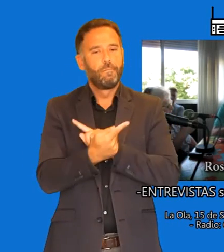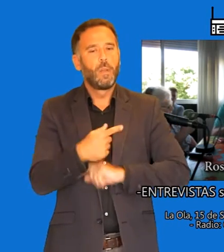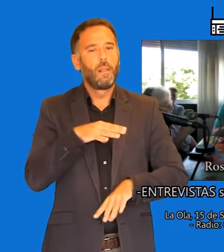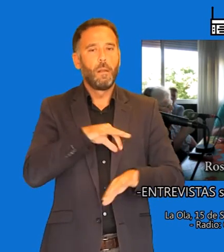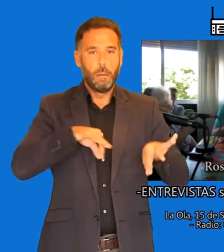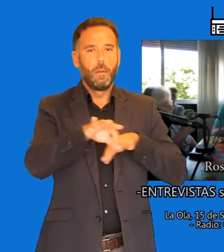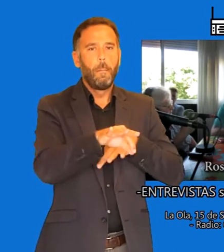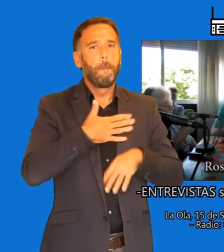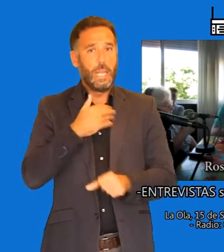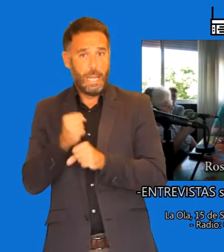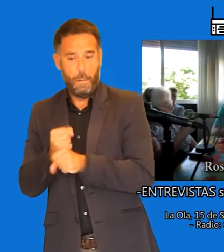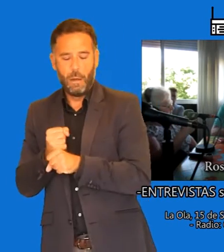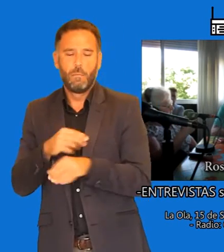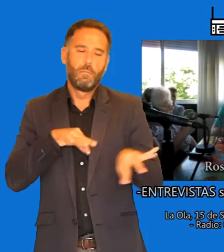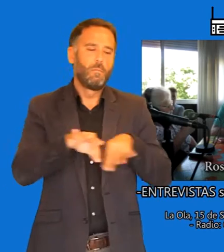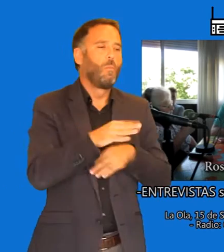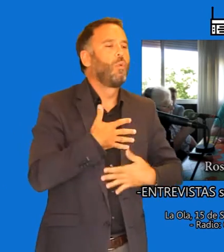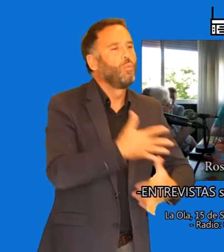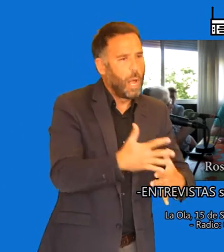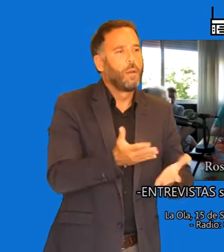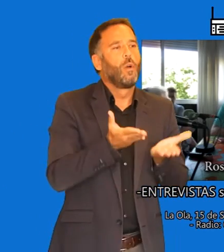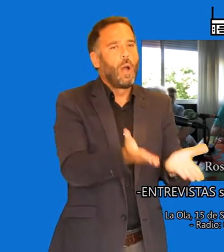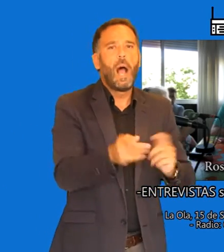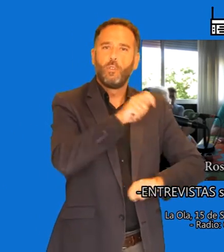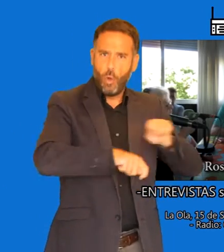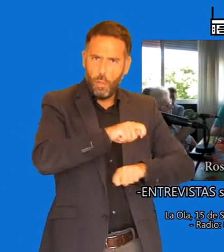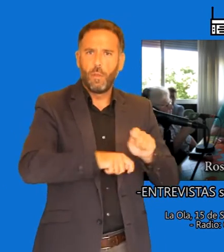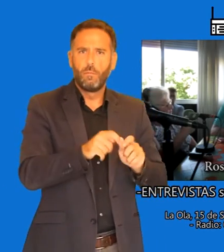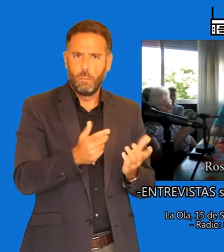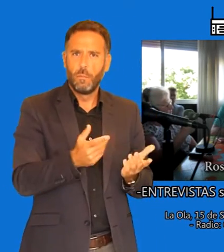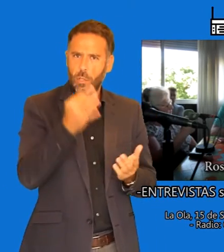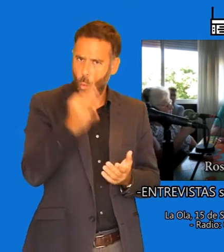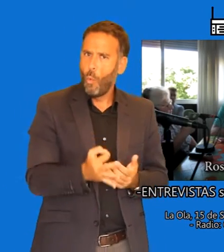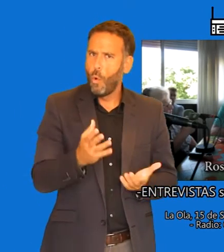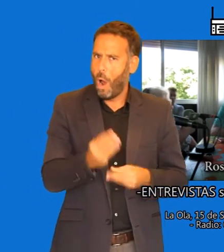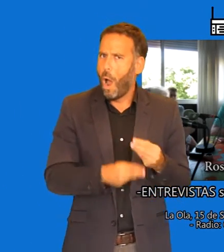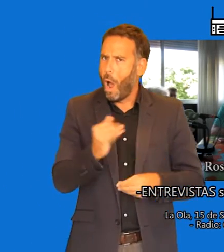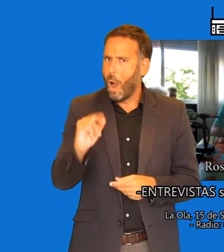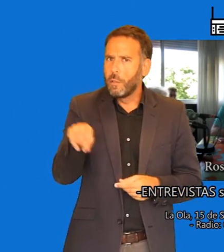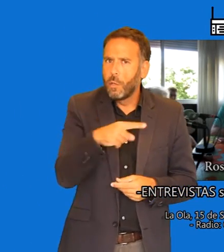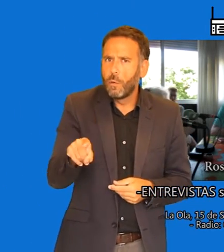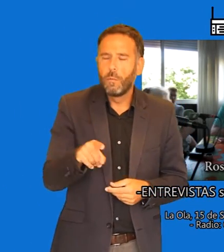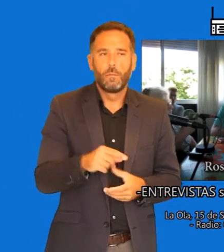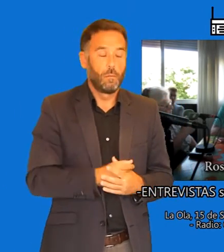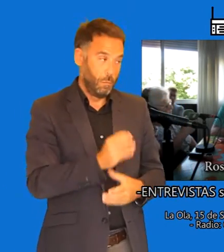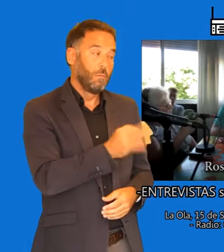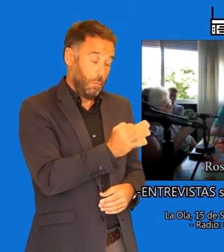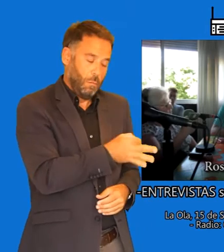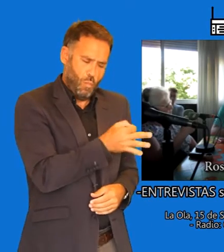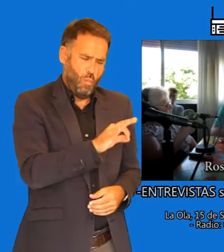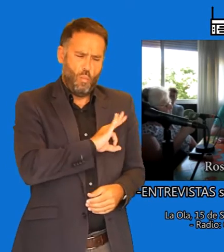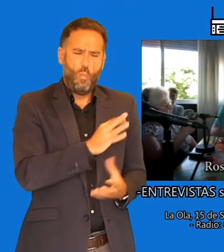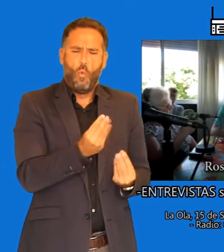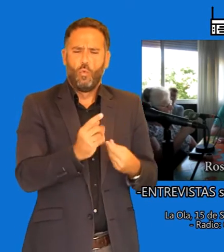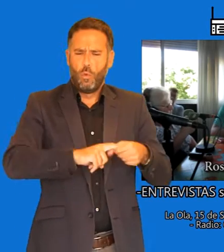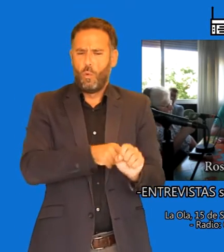trabajo, pues de forma altruista, si puedo aportar. seguro que da más de lo que realmente el tiempo, ¿verdad que sí? Sí, muchísimo. Se implica